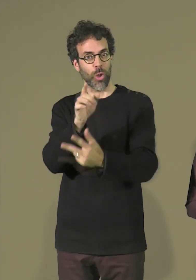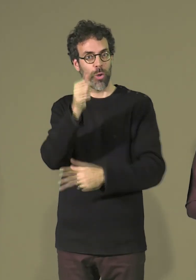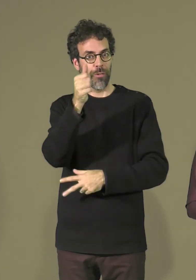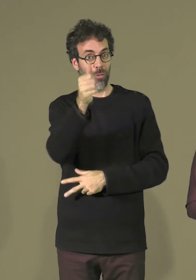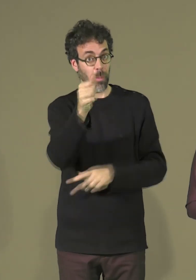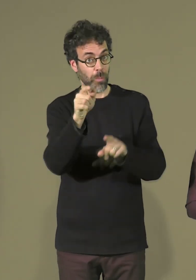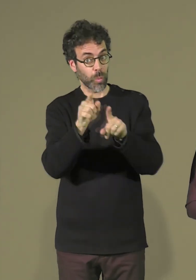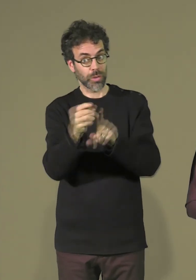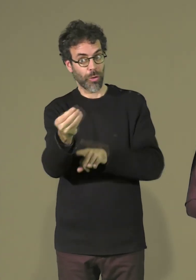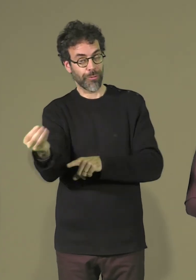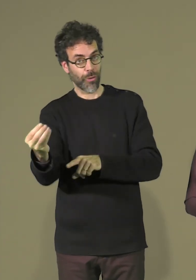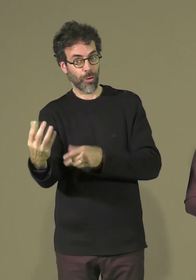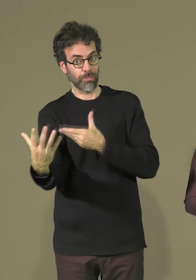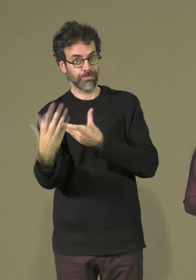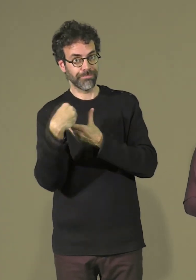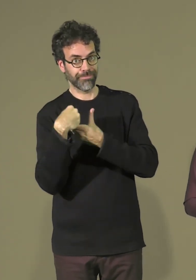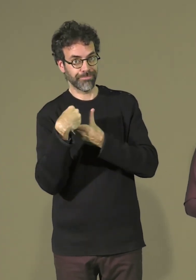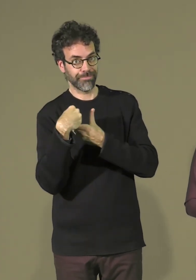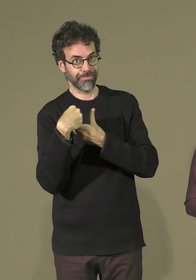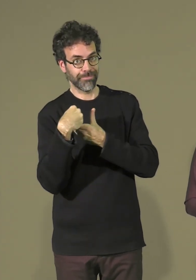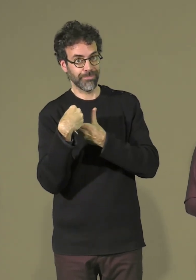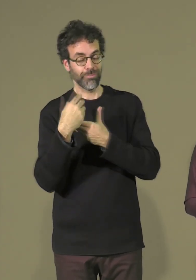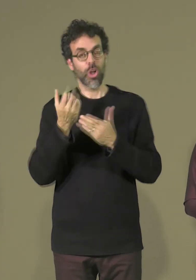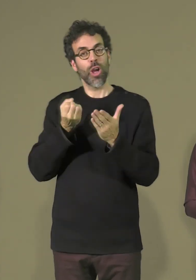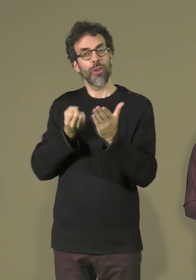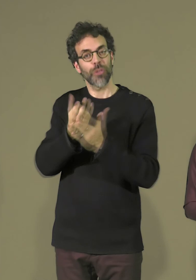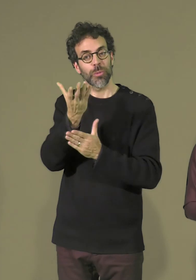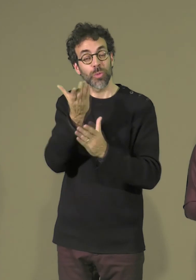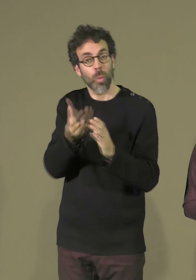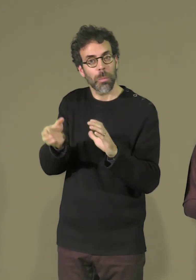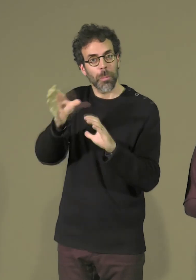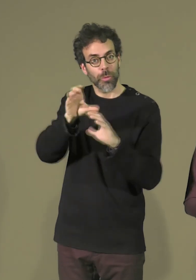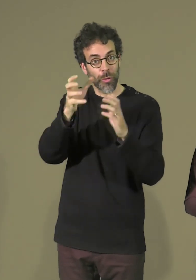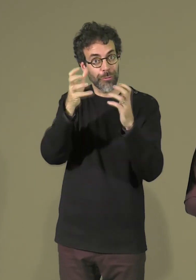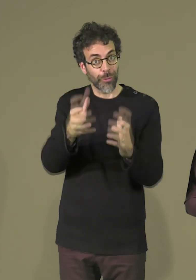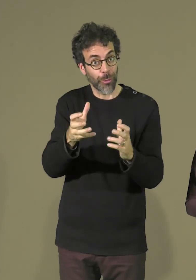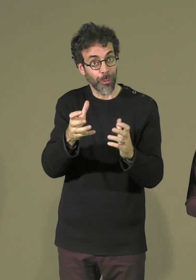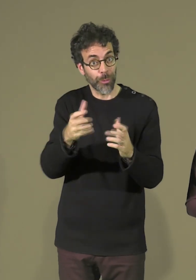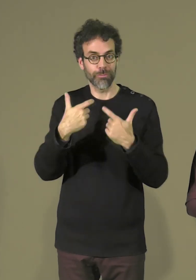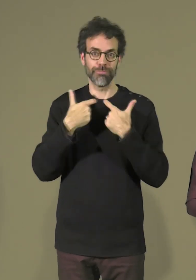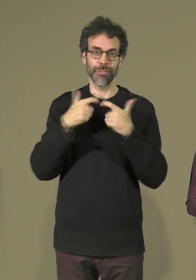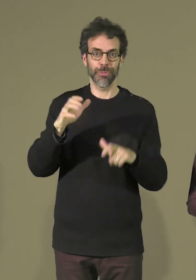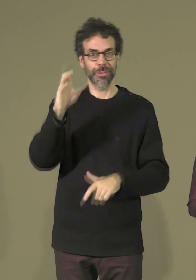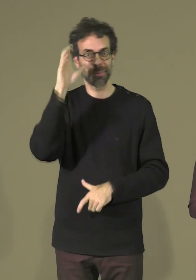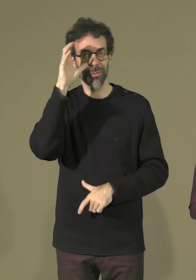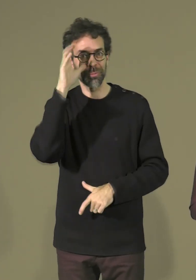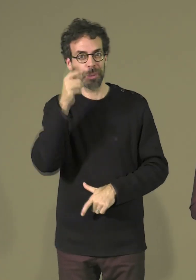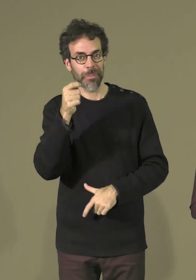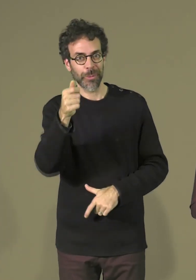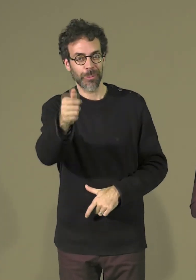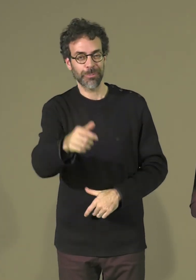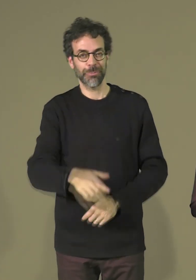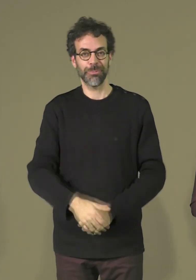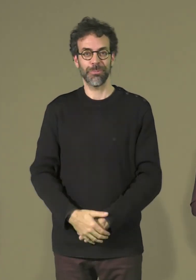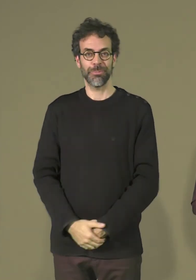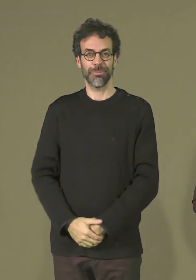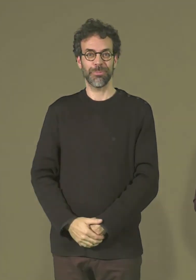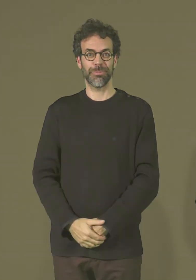enfant. Pour tout renseignement complémentaire, je reste à votre écoute. A bientôt !